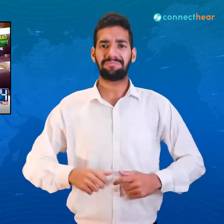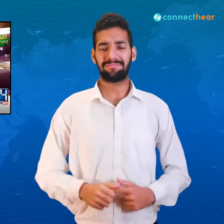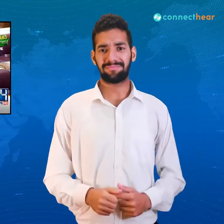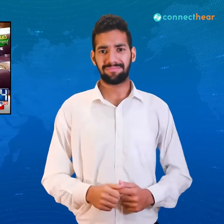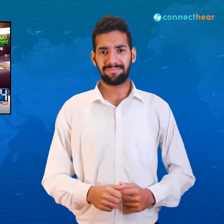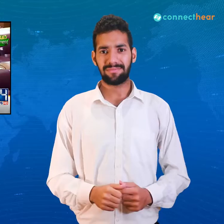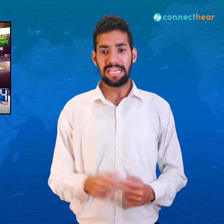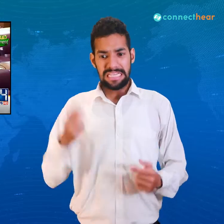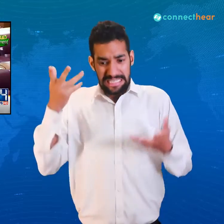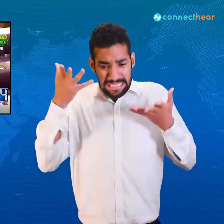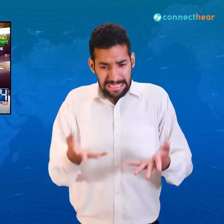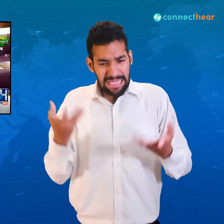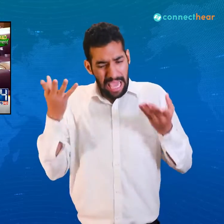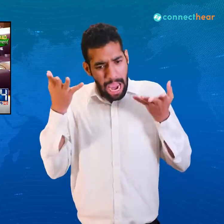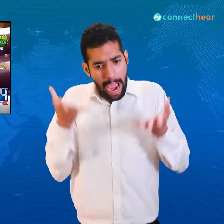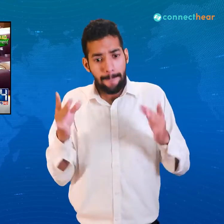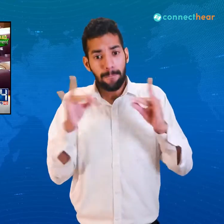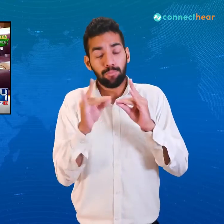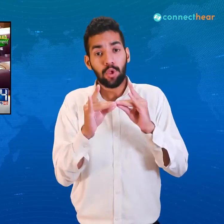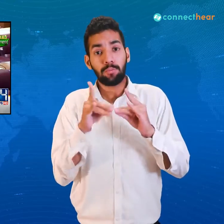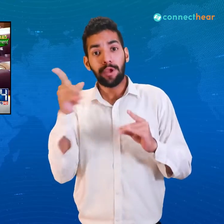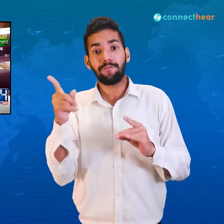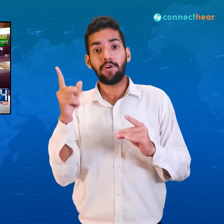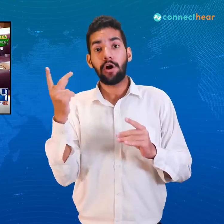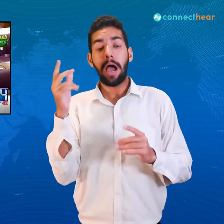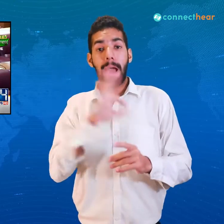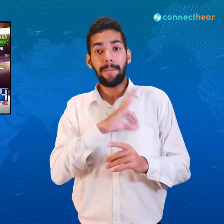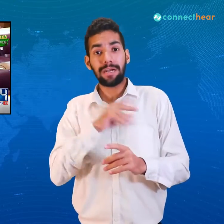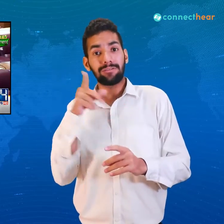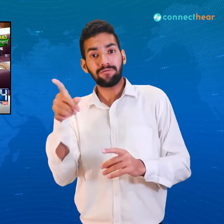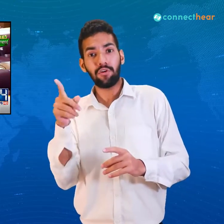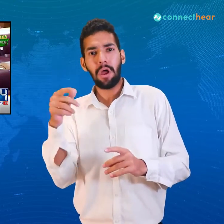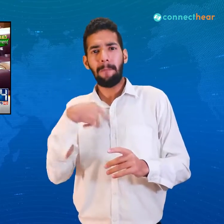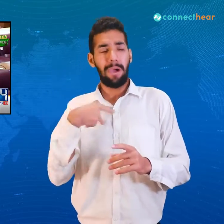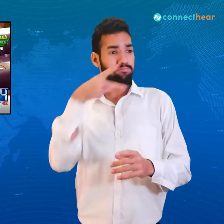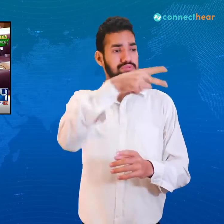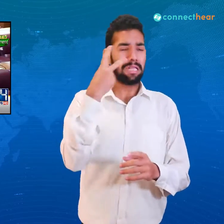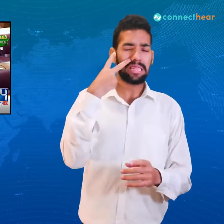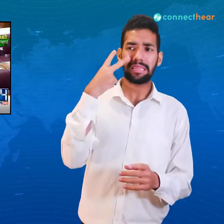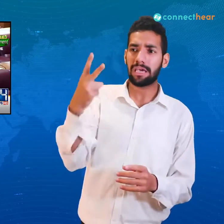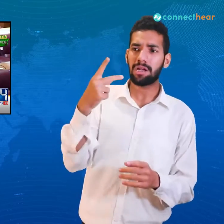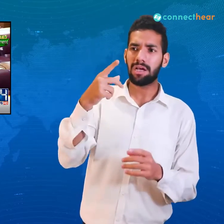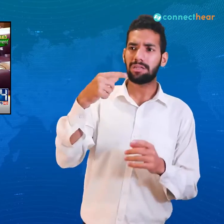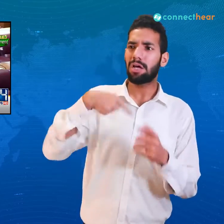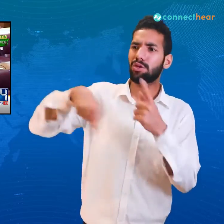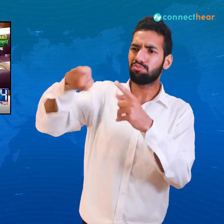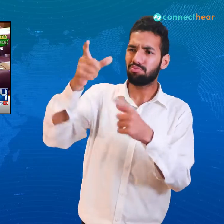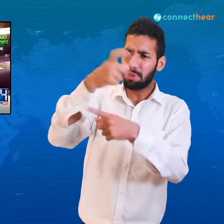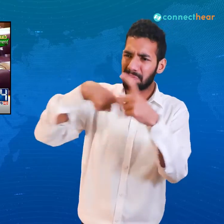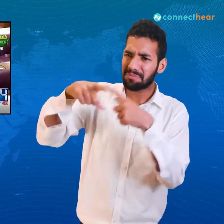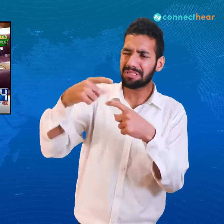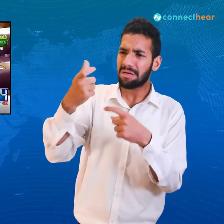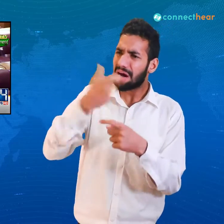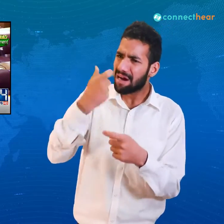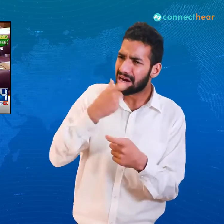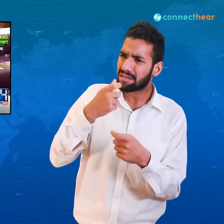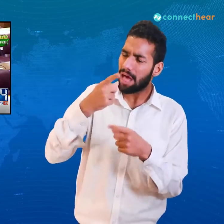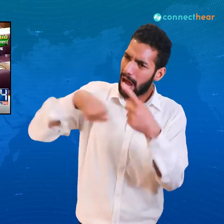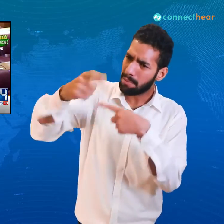کرم سے اسی او آئی سی کی کانفرنس میں عمران خان صاحب نے میں وہاں سے دیکھ رہا تھا آپ ہستے جائیں آپ کے ہستے